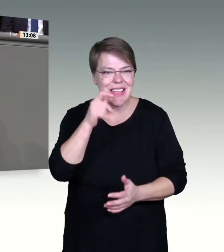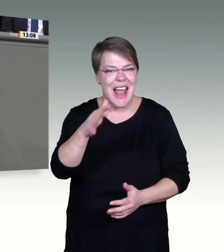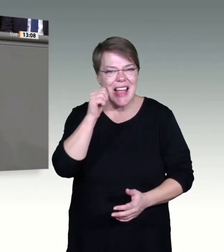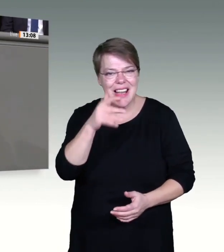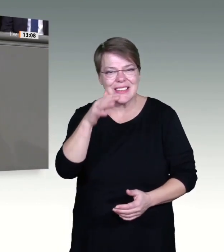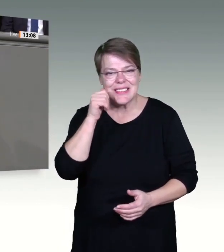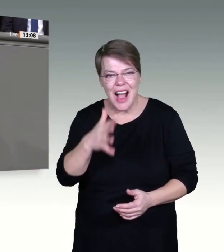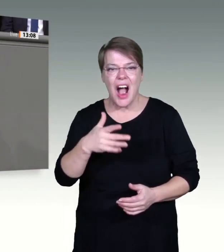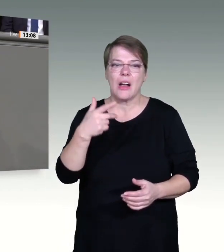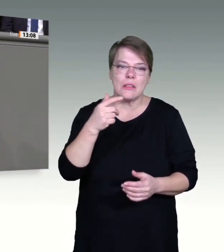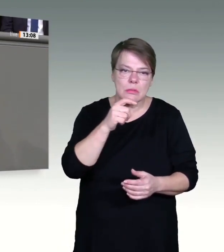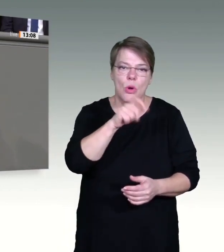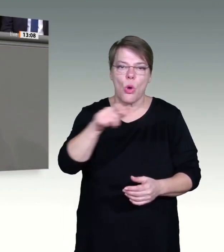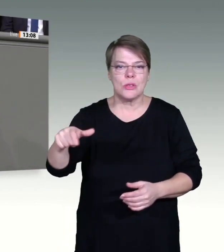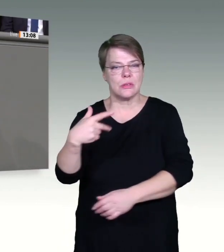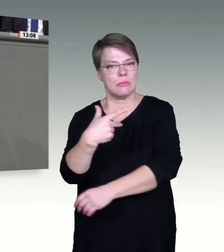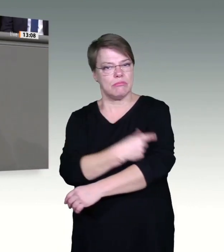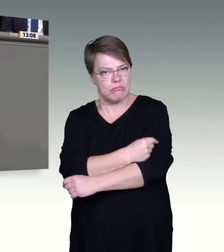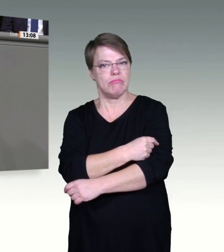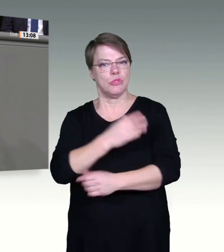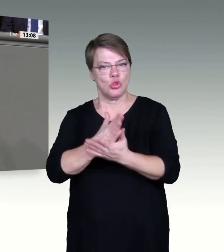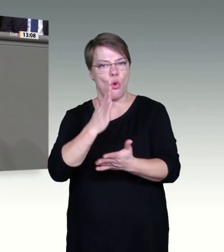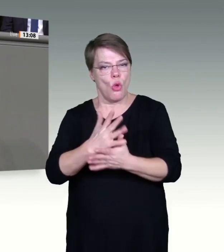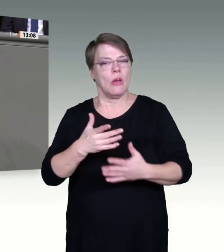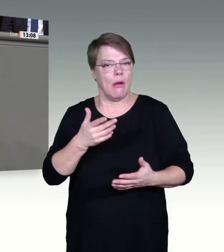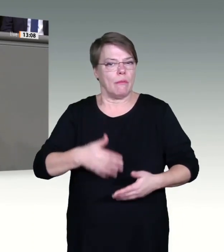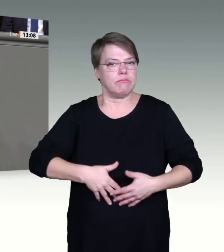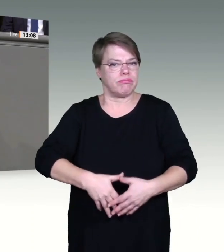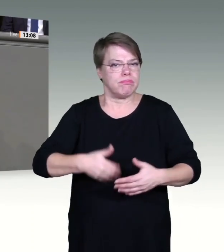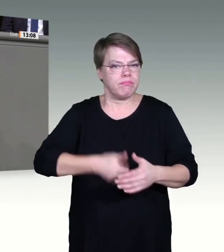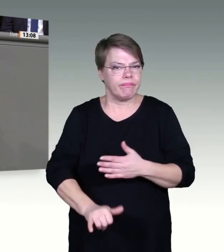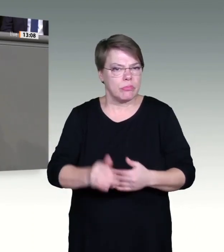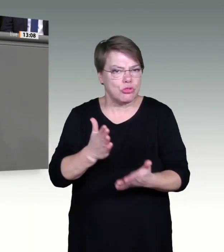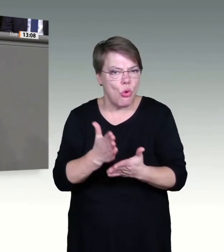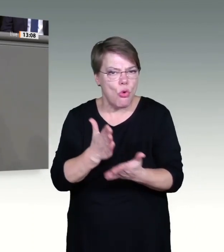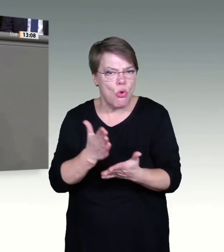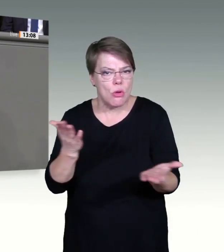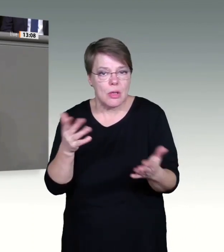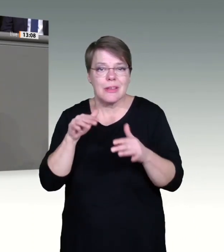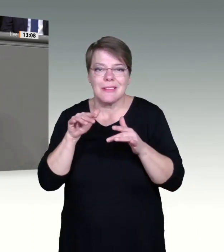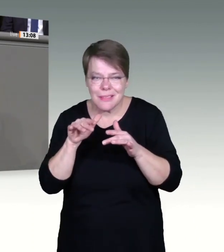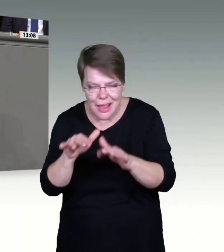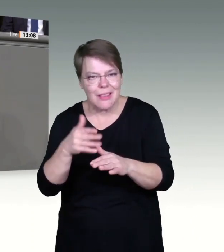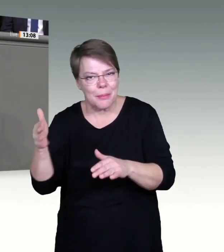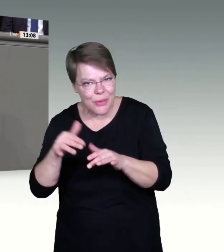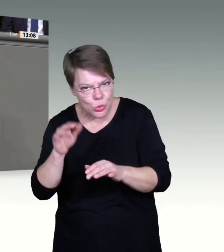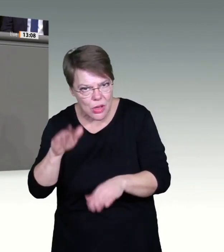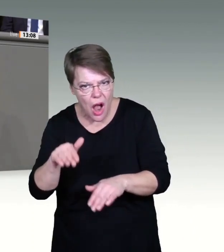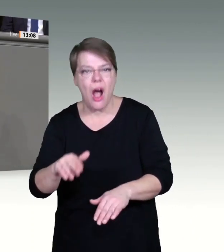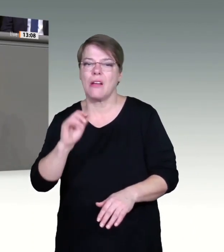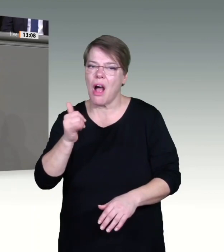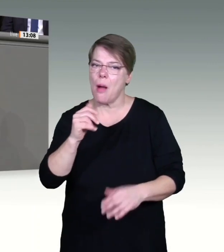wirksamem Impfschutz sinkt die Wahrscheinlichkeit, im Krankenhaus behandelt werden zu müssen. Um etwa 90 Prozent.